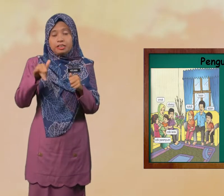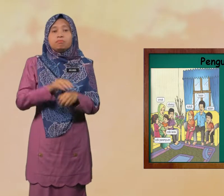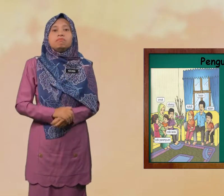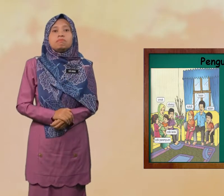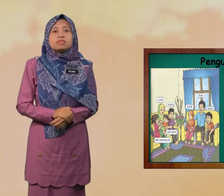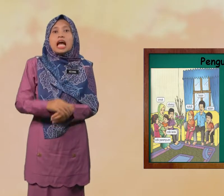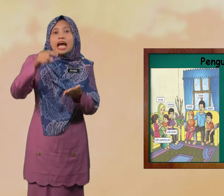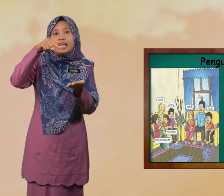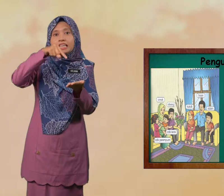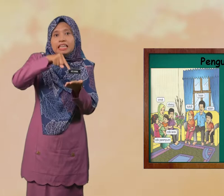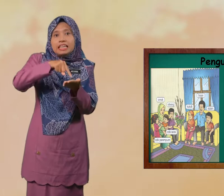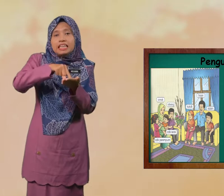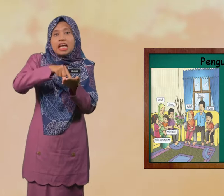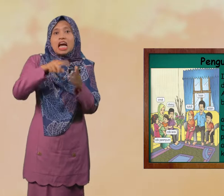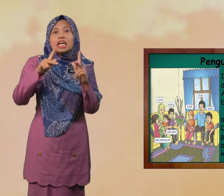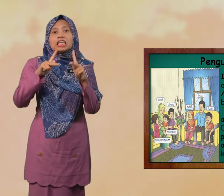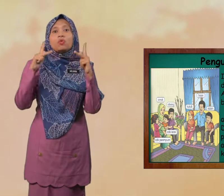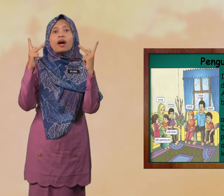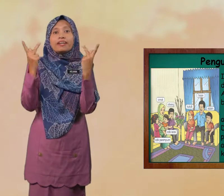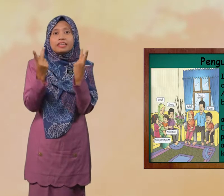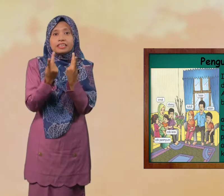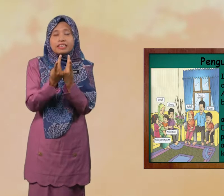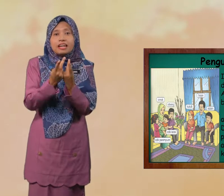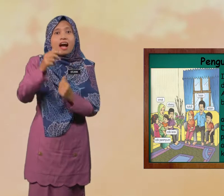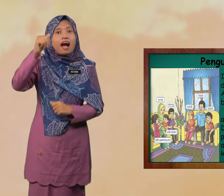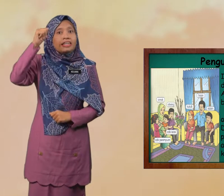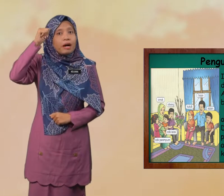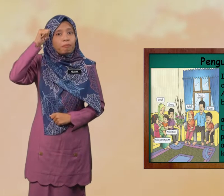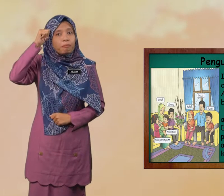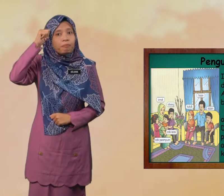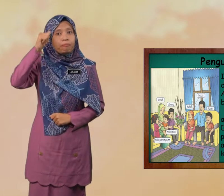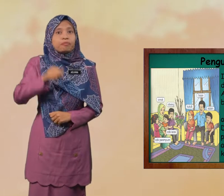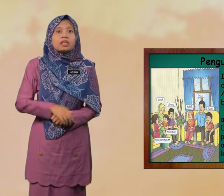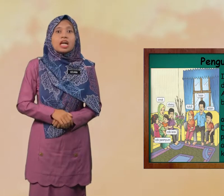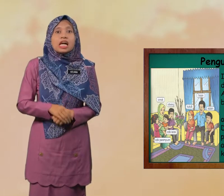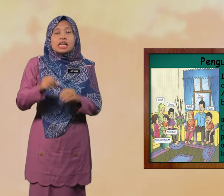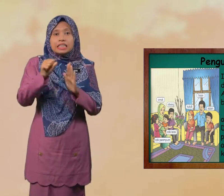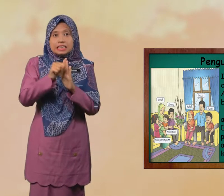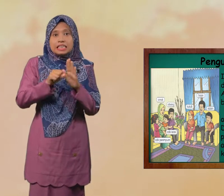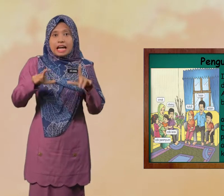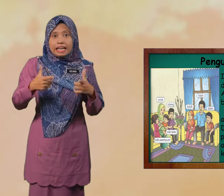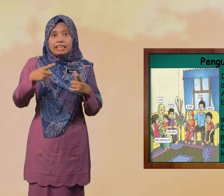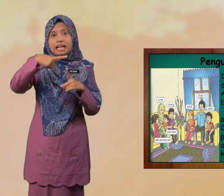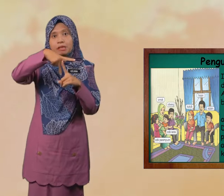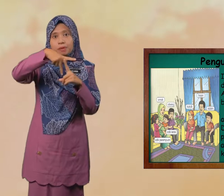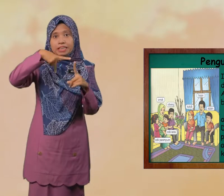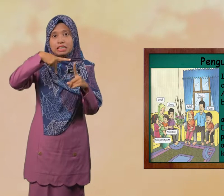Ini Keluarga Adam Selain Daripada